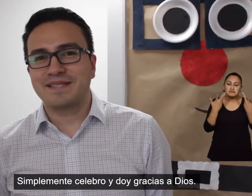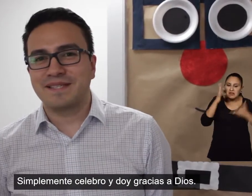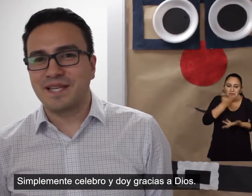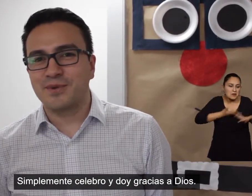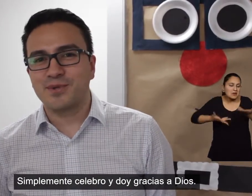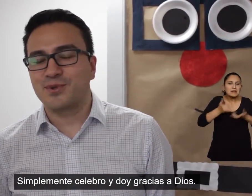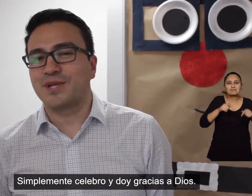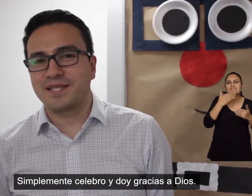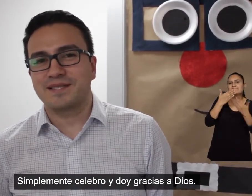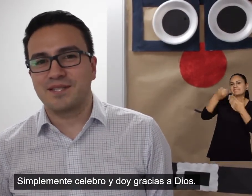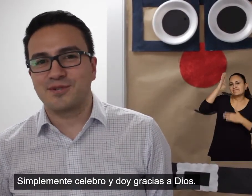celebro y doy gracias a Dios.